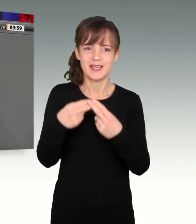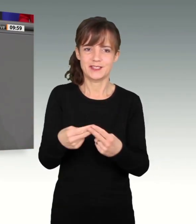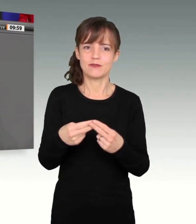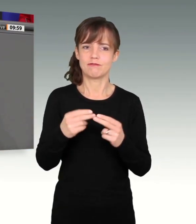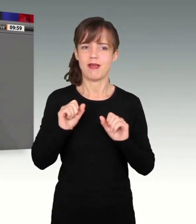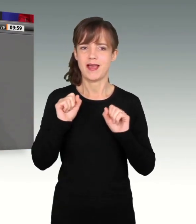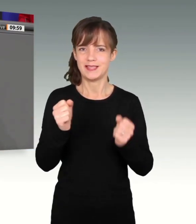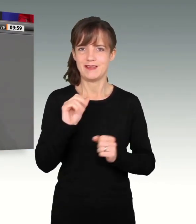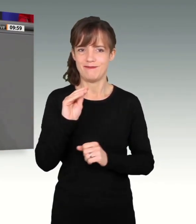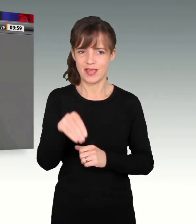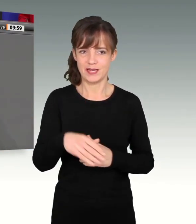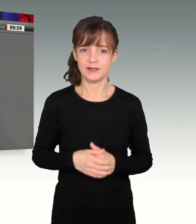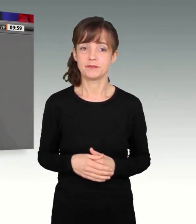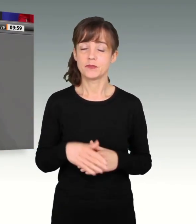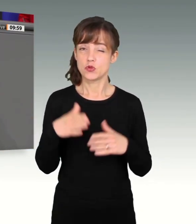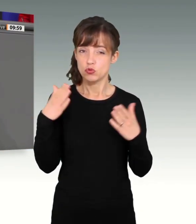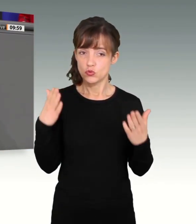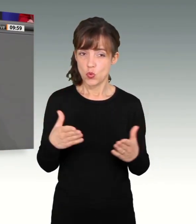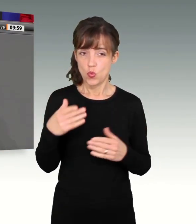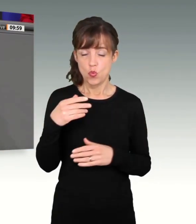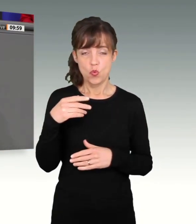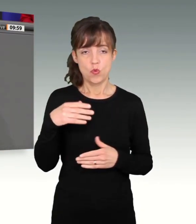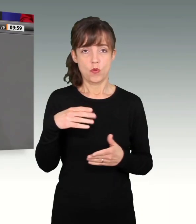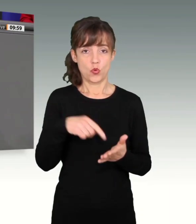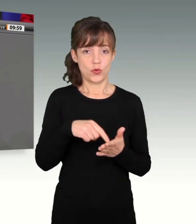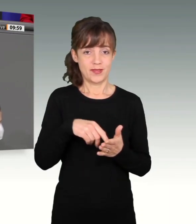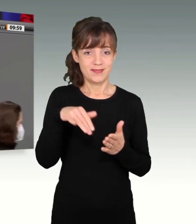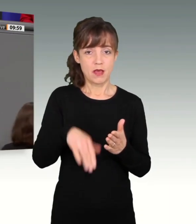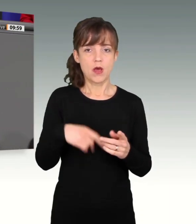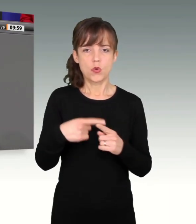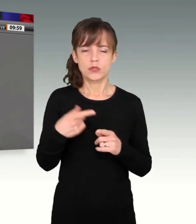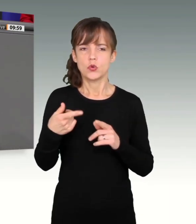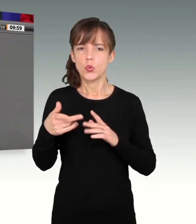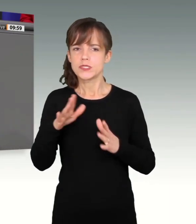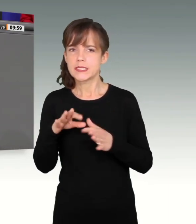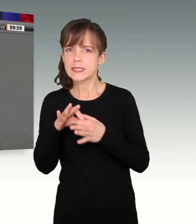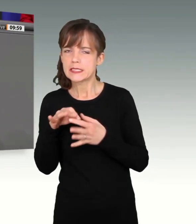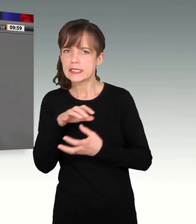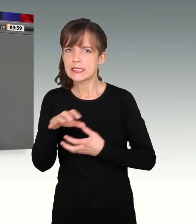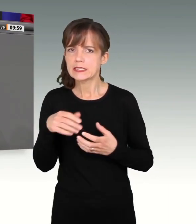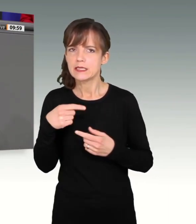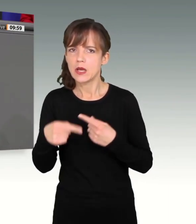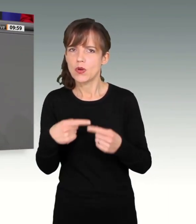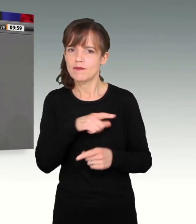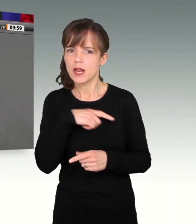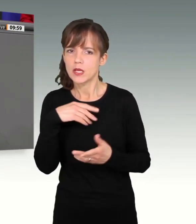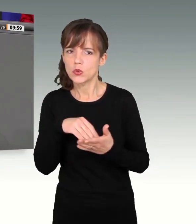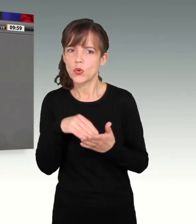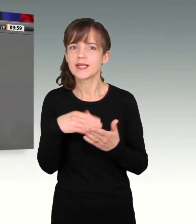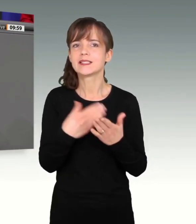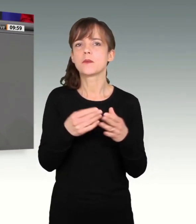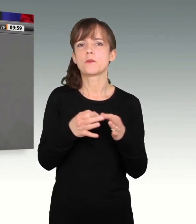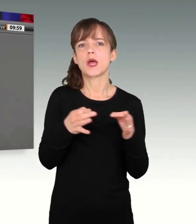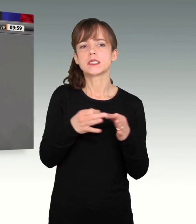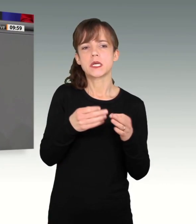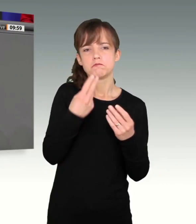werden. Und vor diesem Hintergrund und in Anbetracht der Unsicherheiten hinsichtlich der Krisendauer erscheinen die Maßnahmen geeignet und